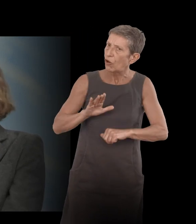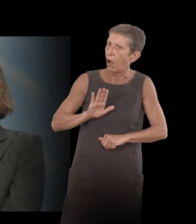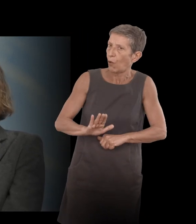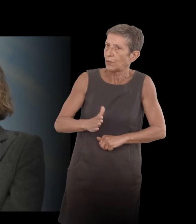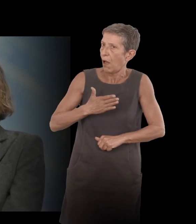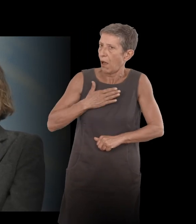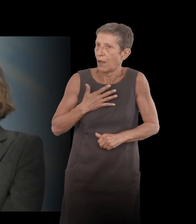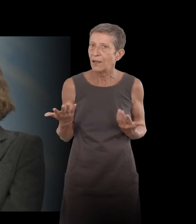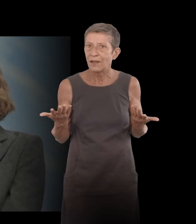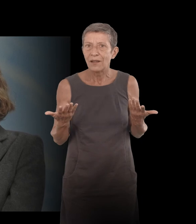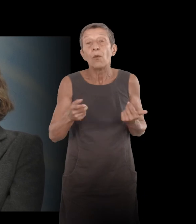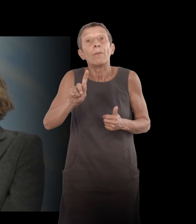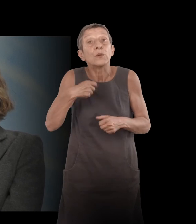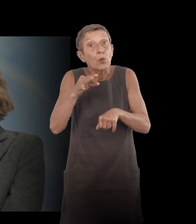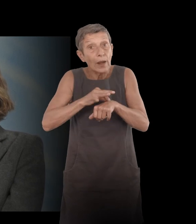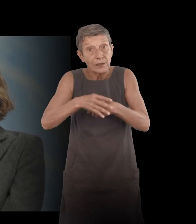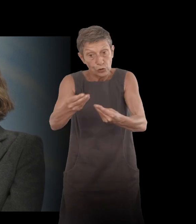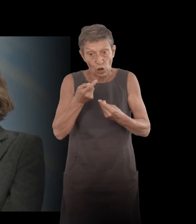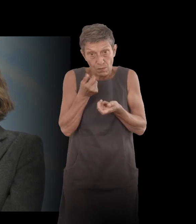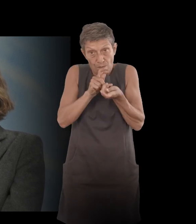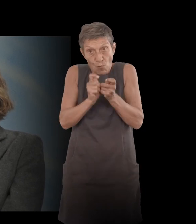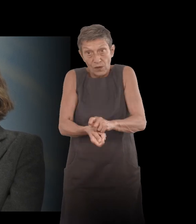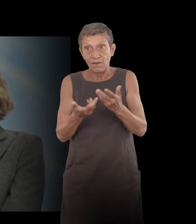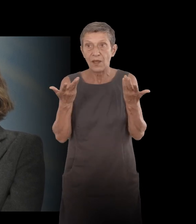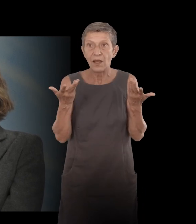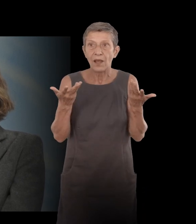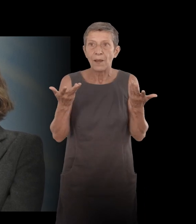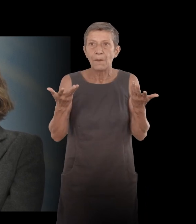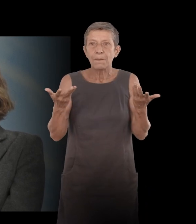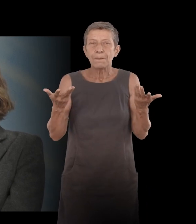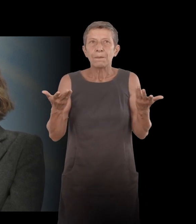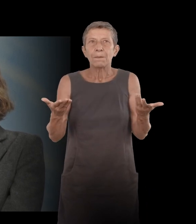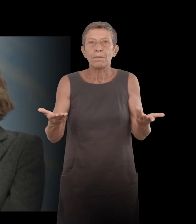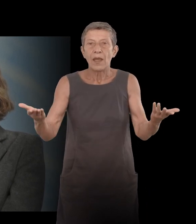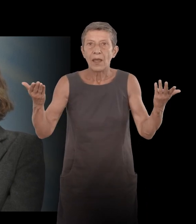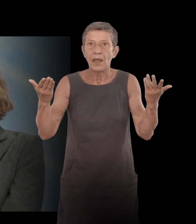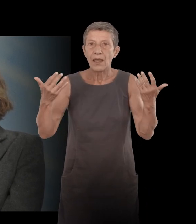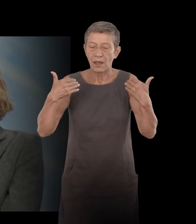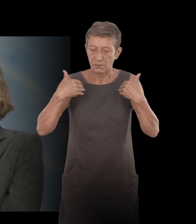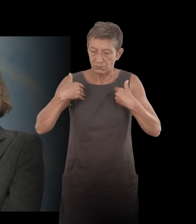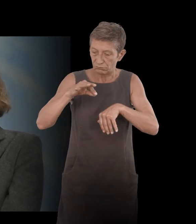modifié par la maladie mais c surtout que en étant malade voilà je décide de regarder encore plus